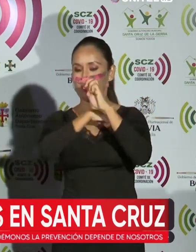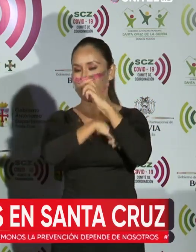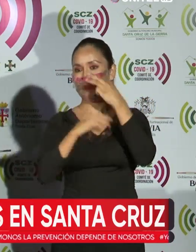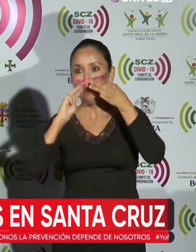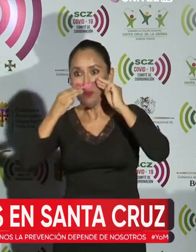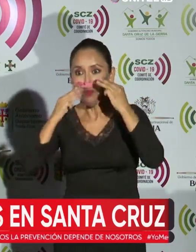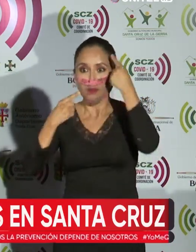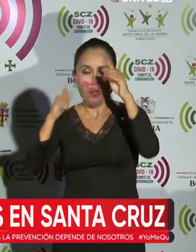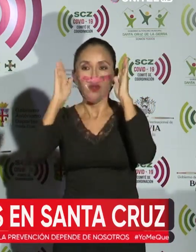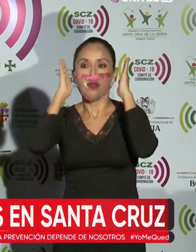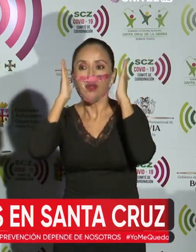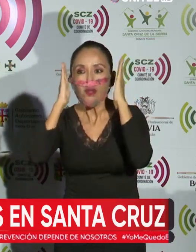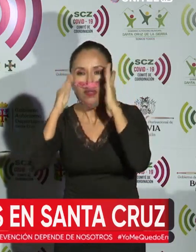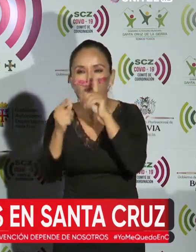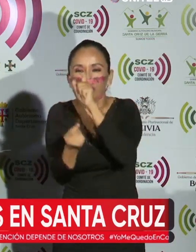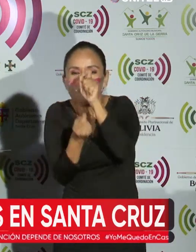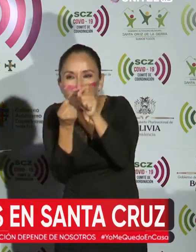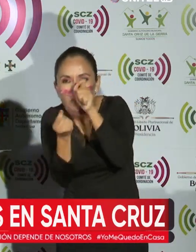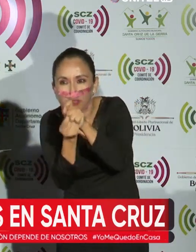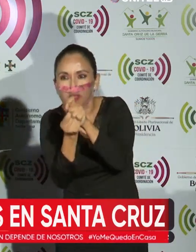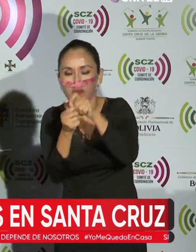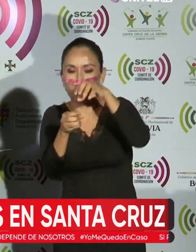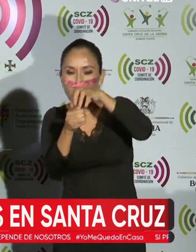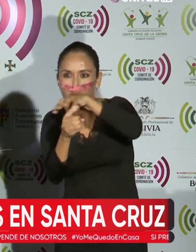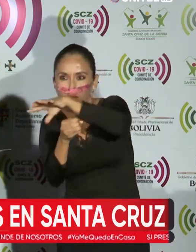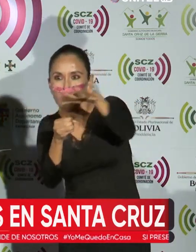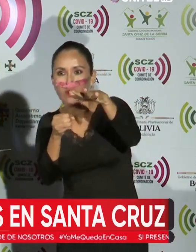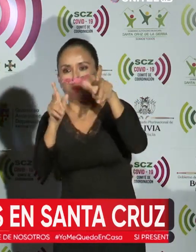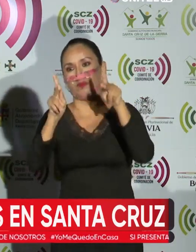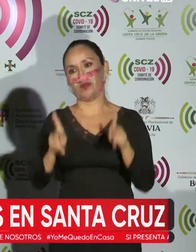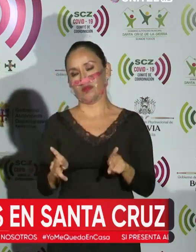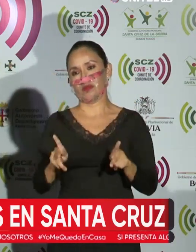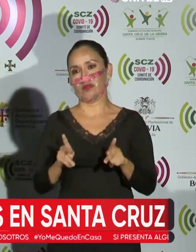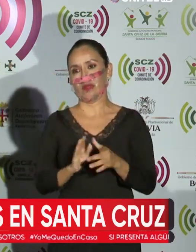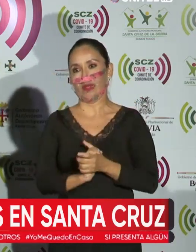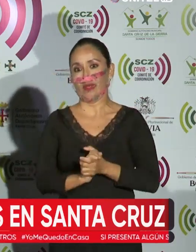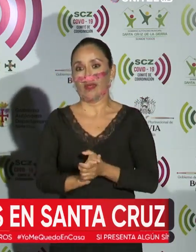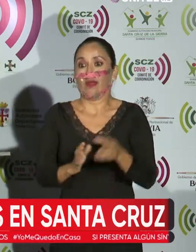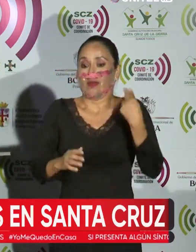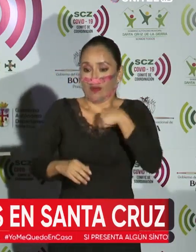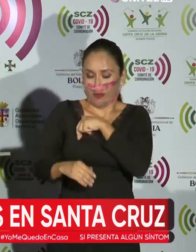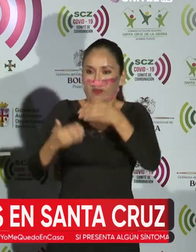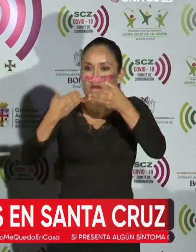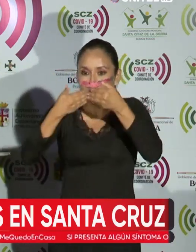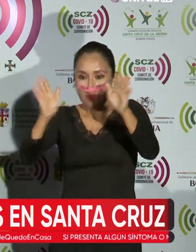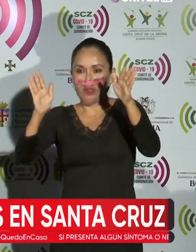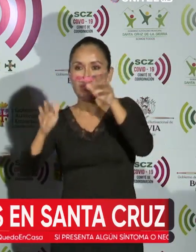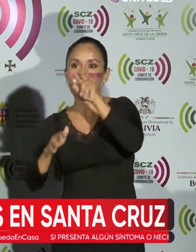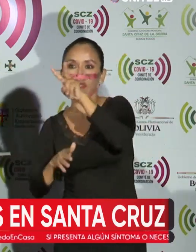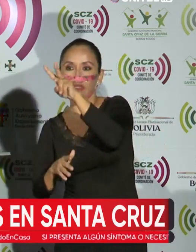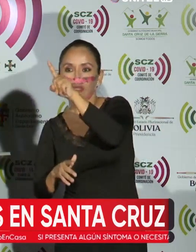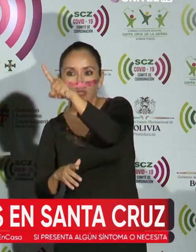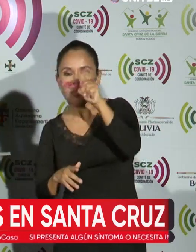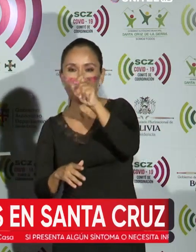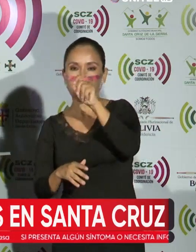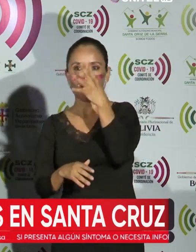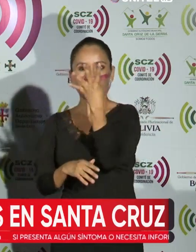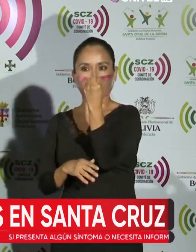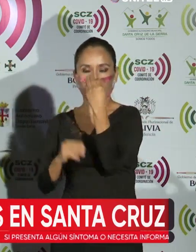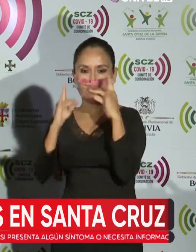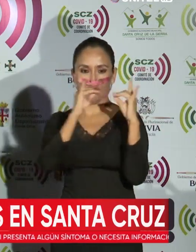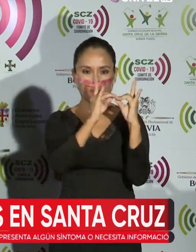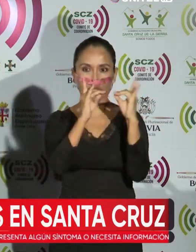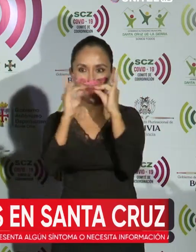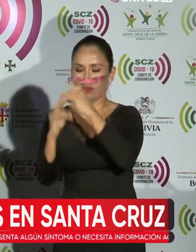para la atención exclusiva de pacientes con coronavirus. Vamos a habilitar 114 camas en el